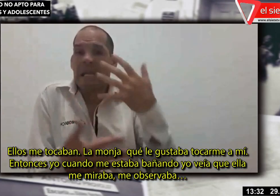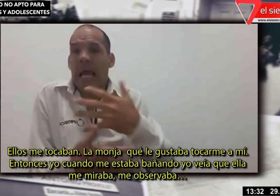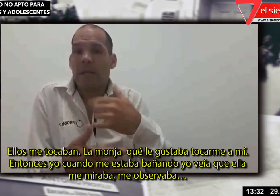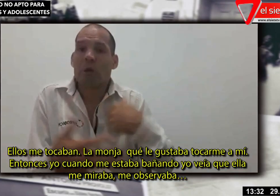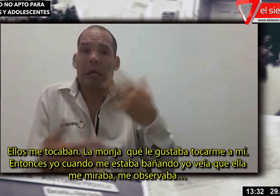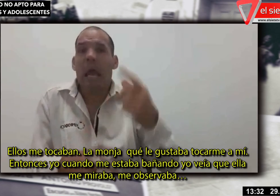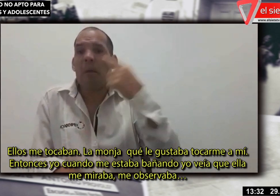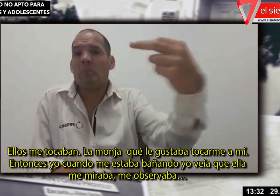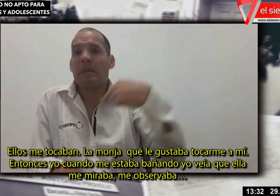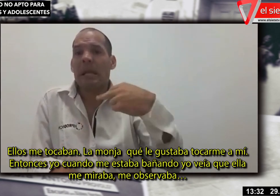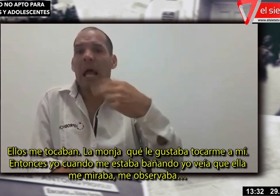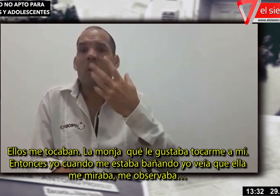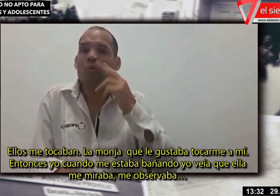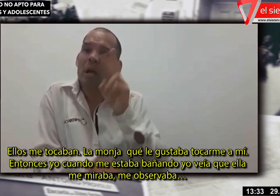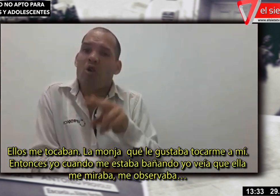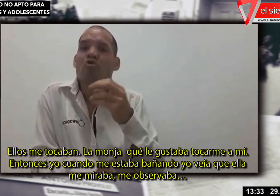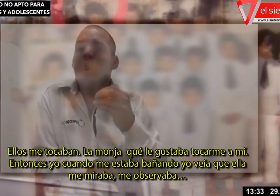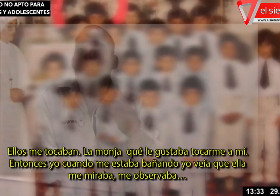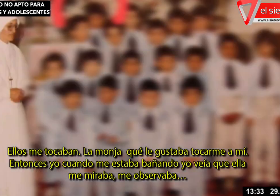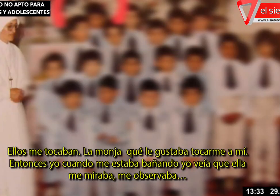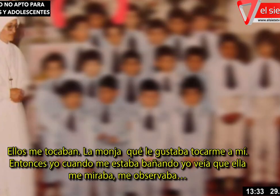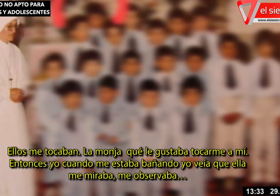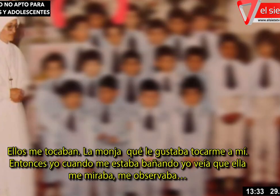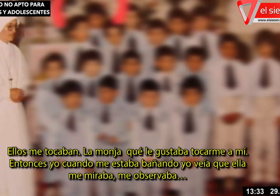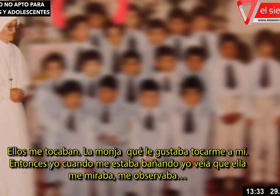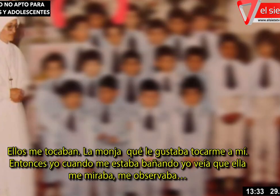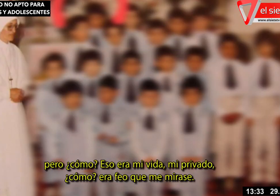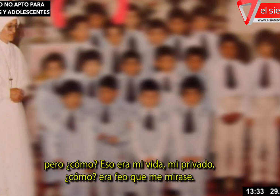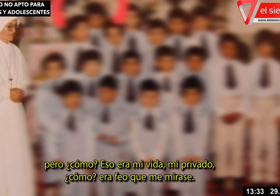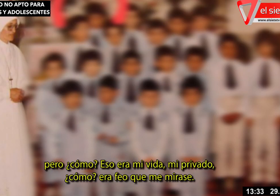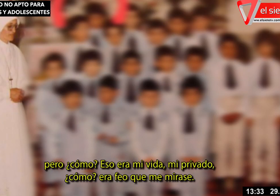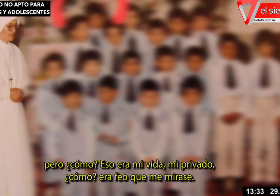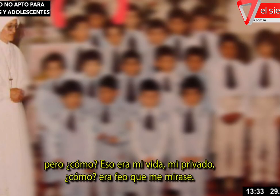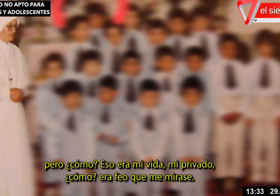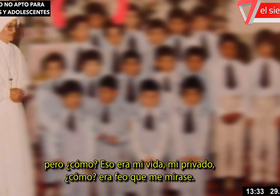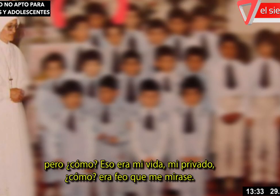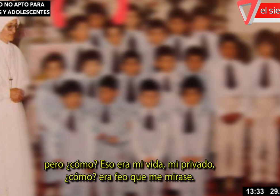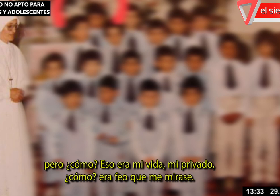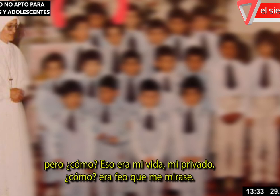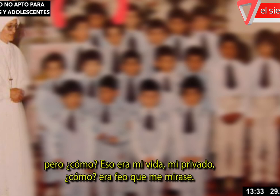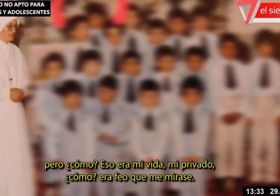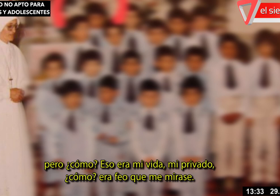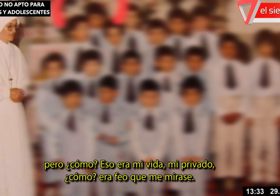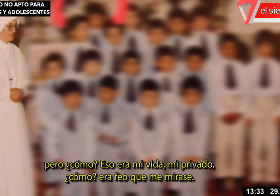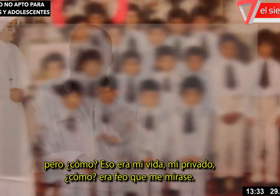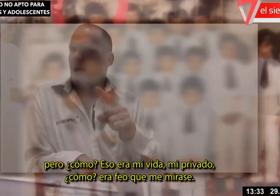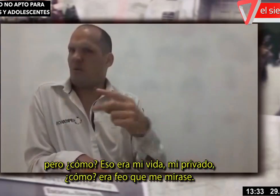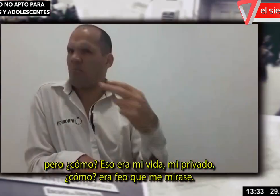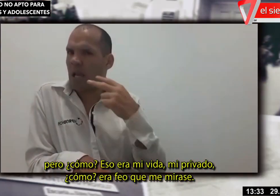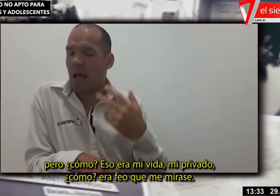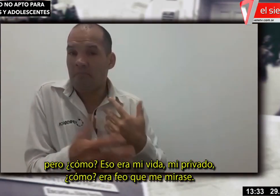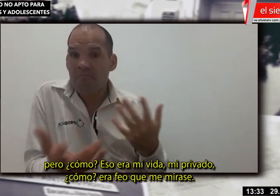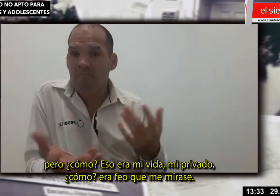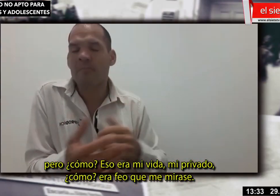Entonces yo cuando me estaba bañando, yo veía que ella me miraba, me observaba. Pero cómo, eso era mi vida, mi privado, cómo era